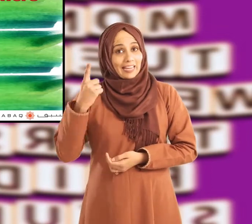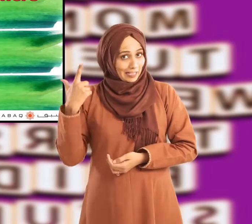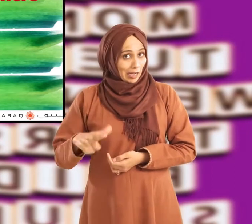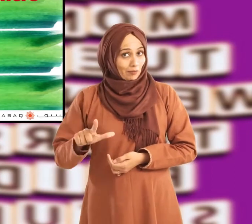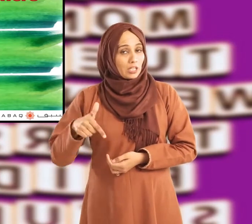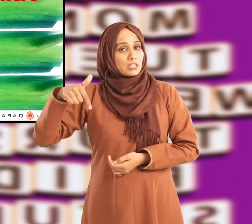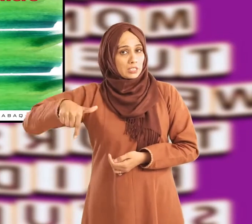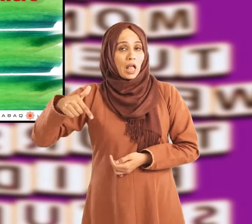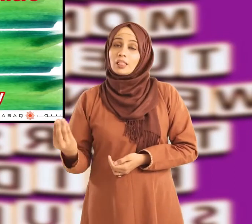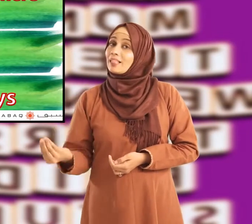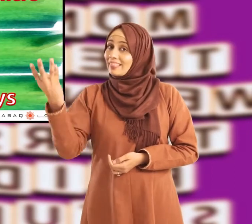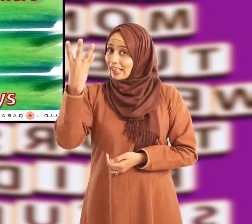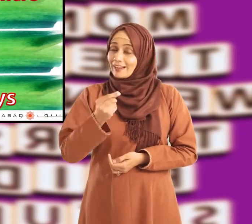seven days ہوتے ہیں